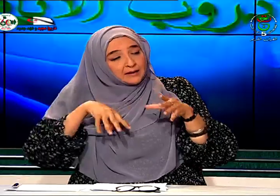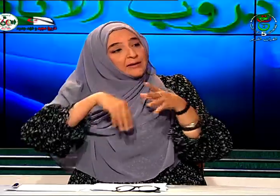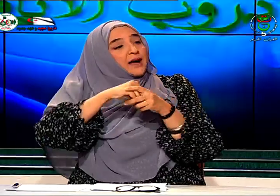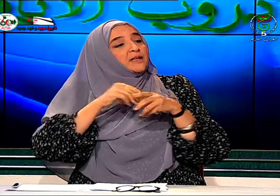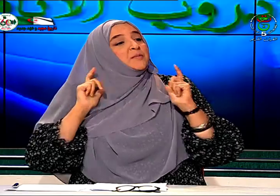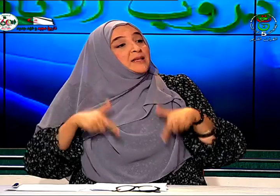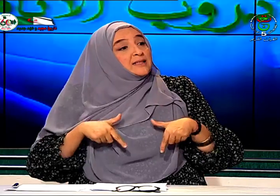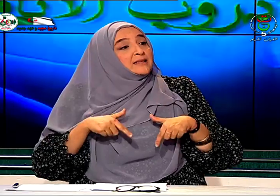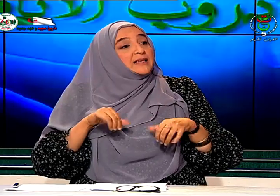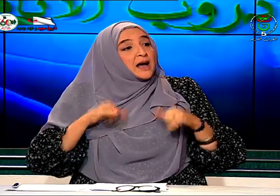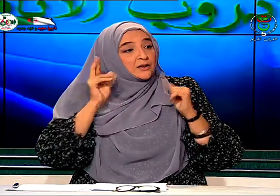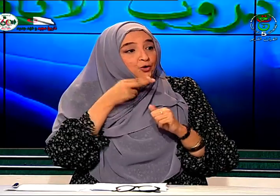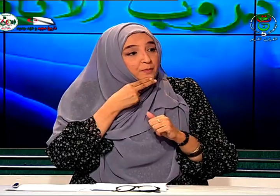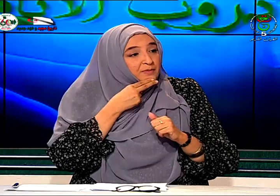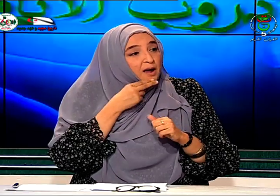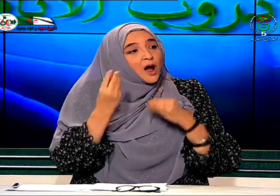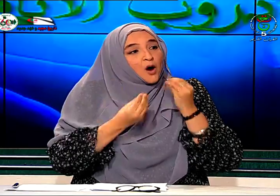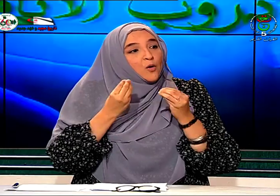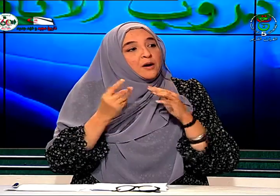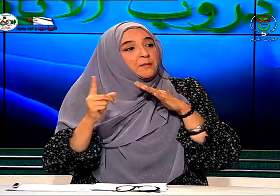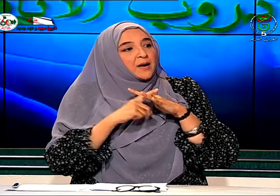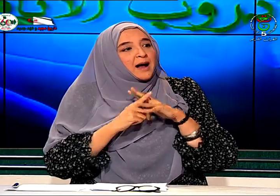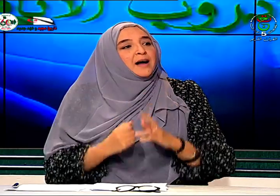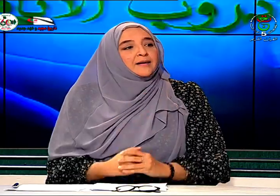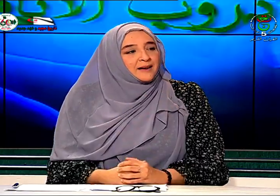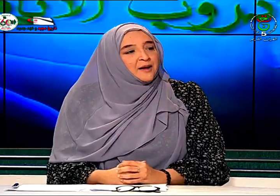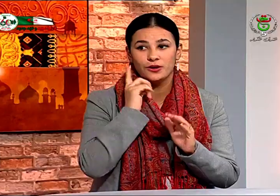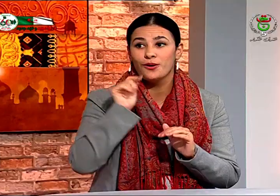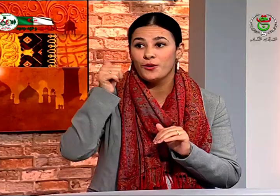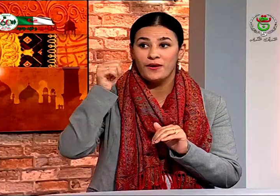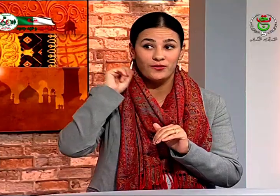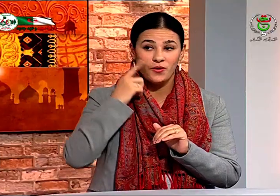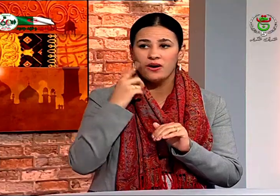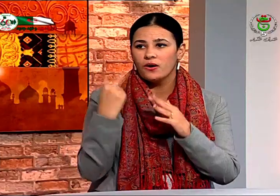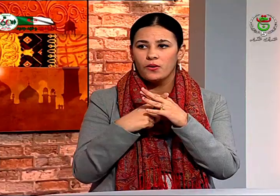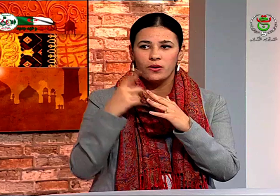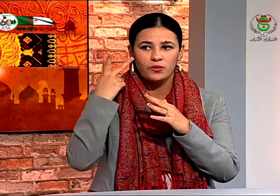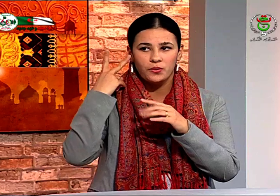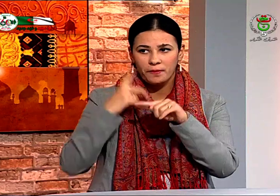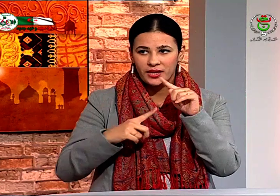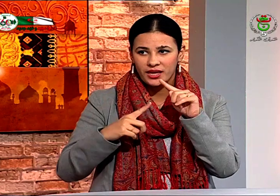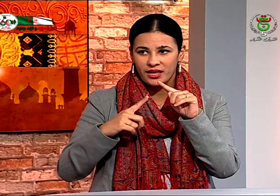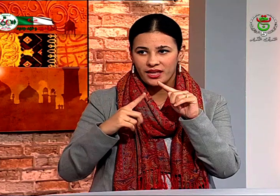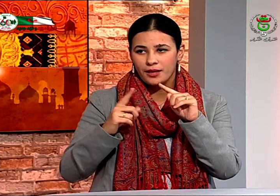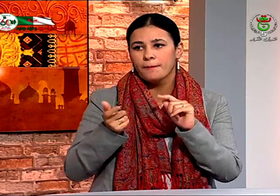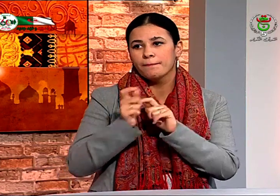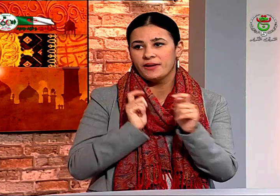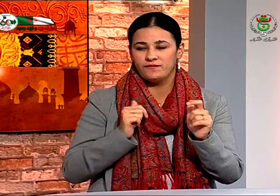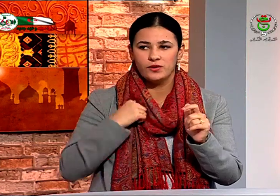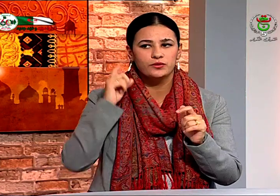تحقت بمدرسة صغار الصم أو نعم تحقت بمدرسة صغار الصم في البداية كنت